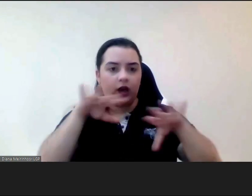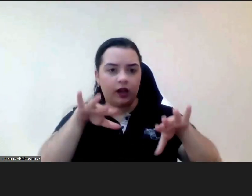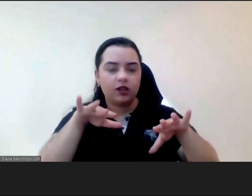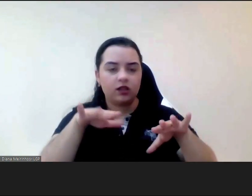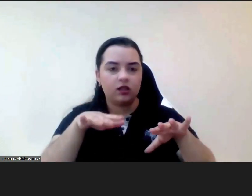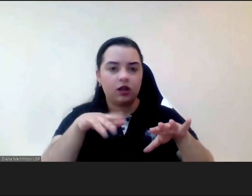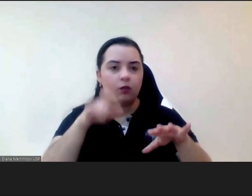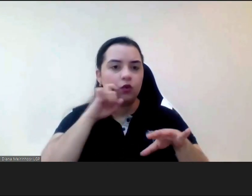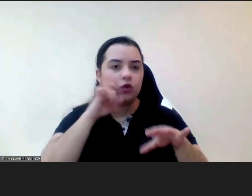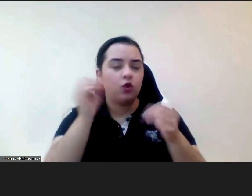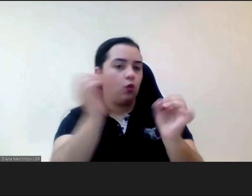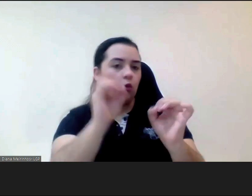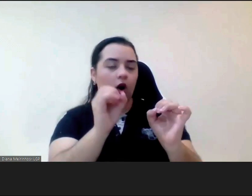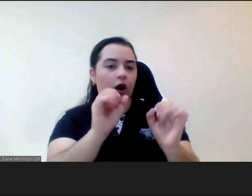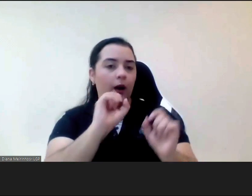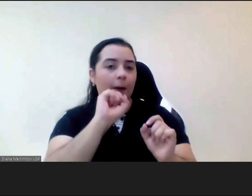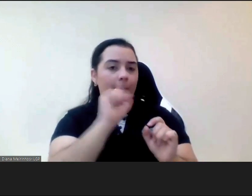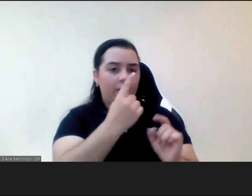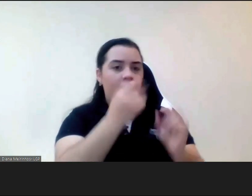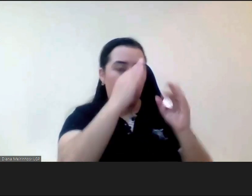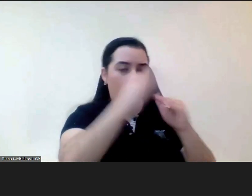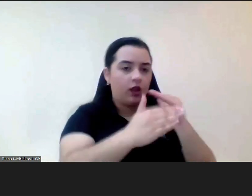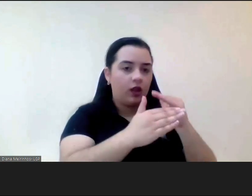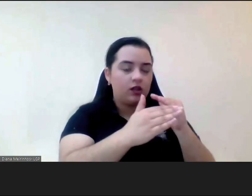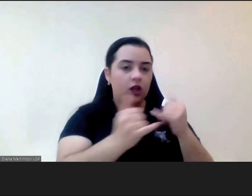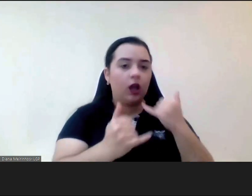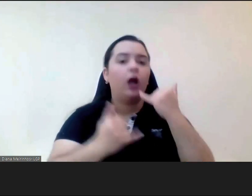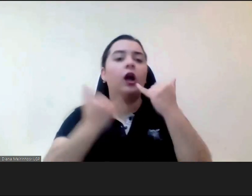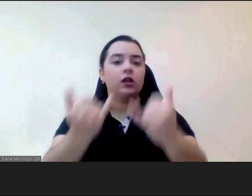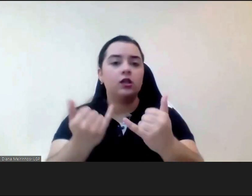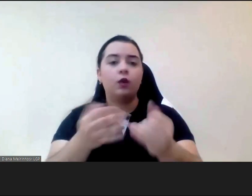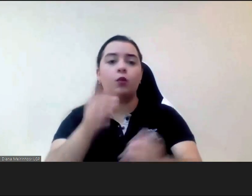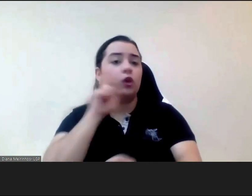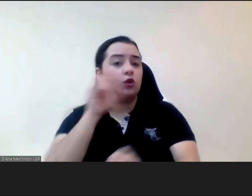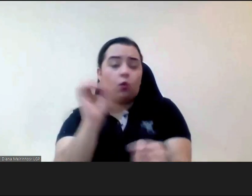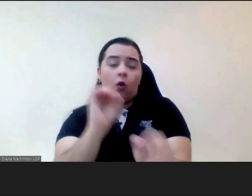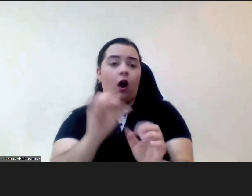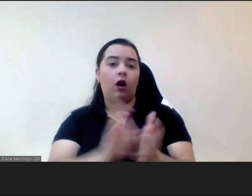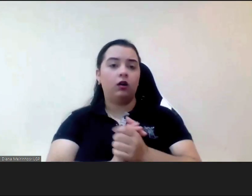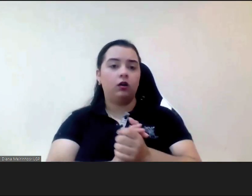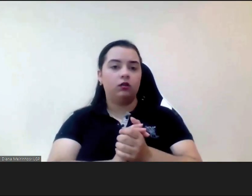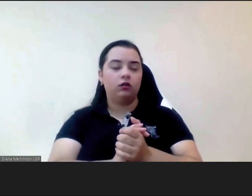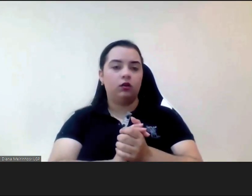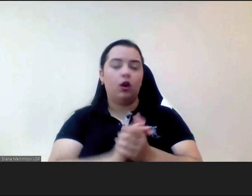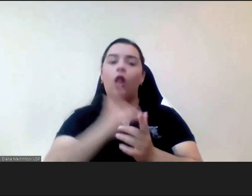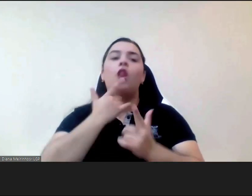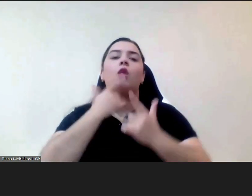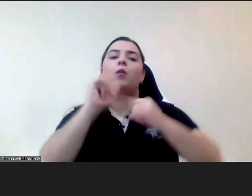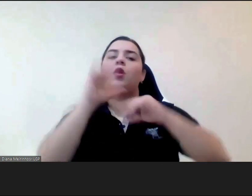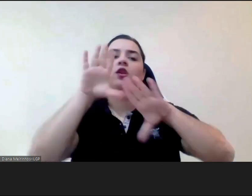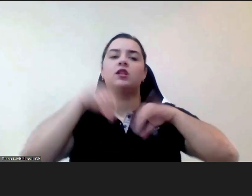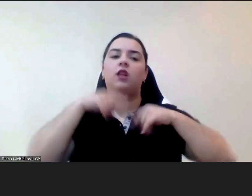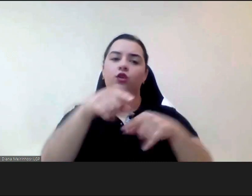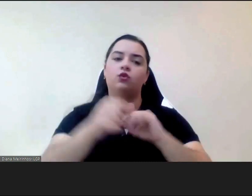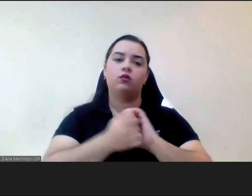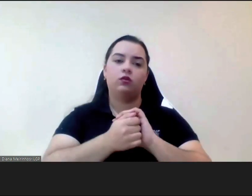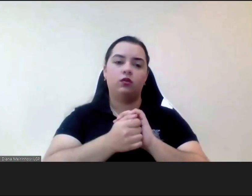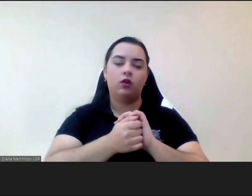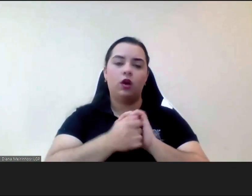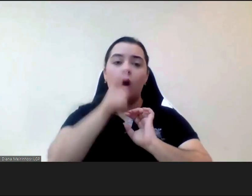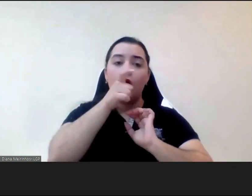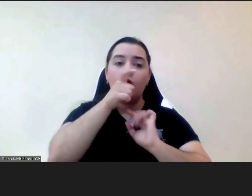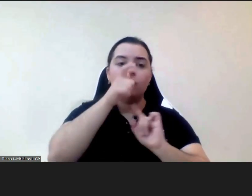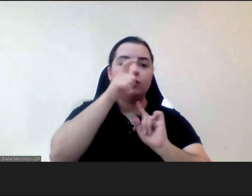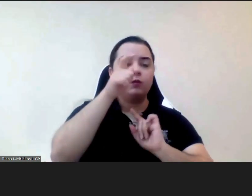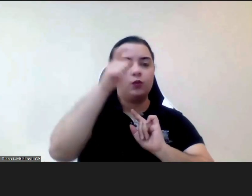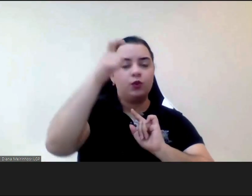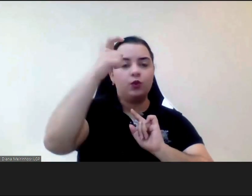primeira violação quer dizer isto era era absolutamente inadmissível o arguído poder beneficiar de